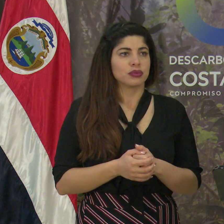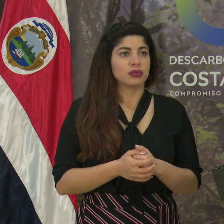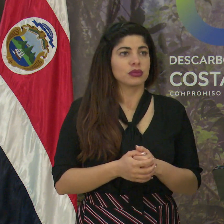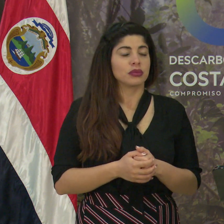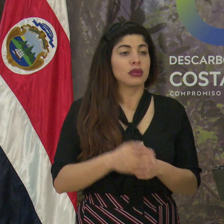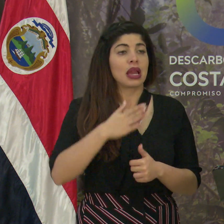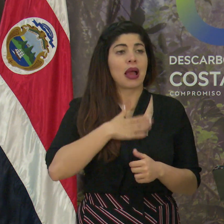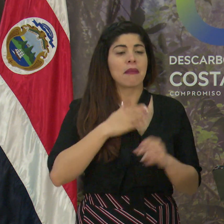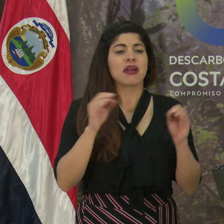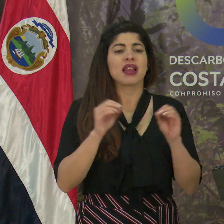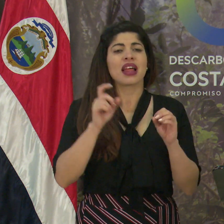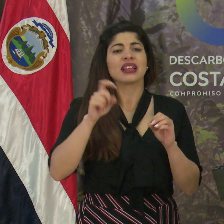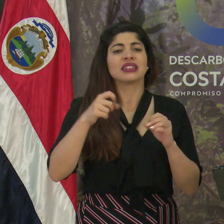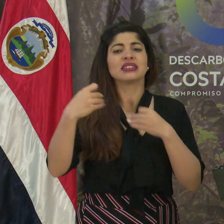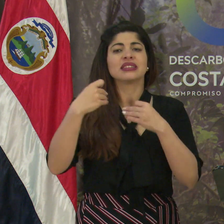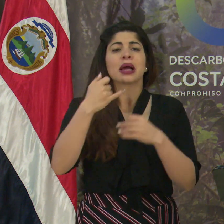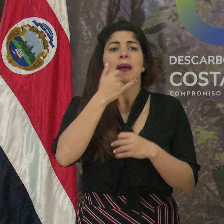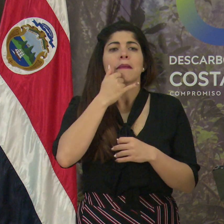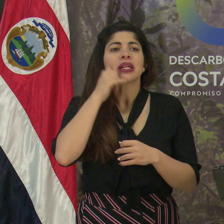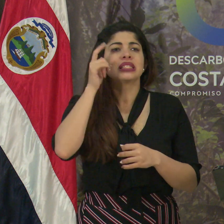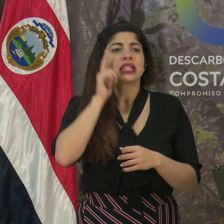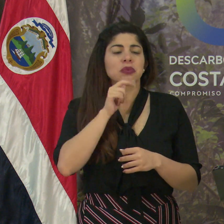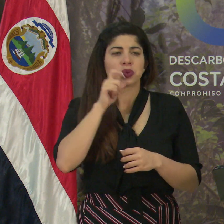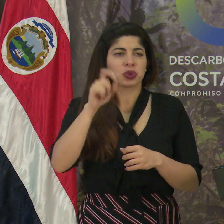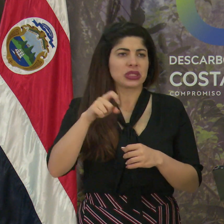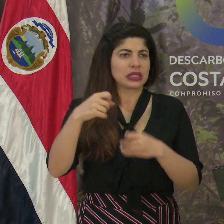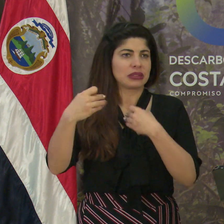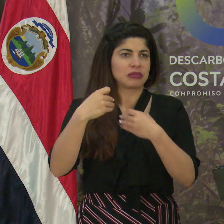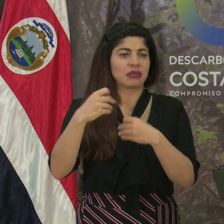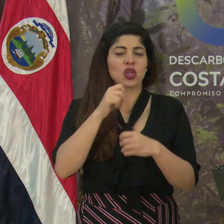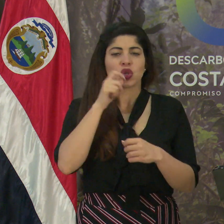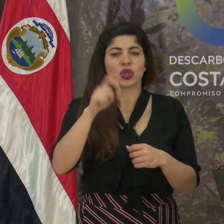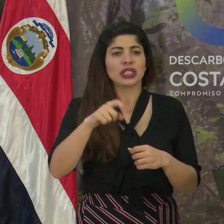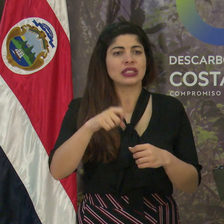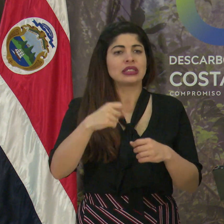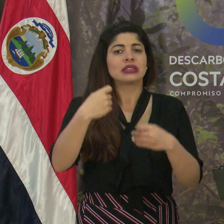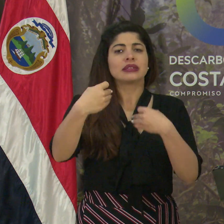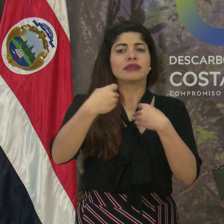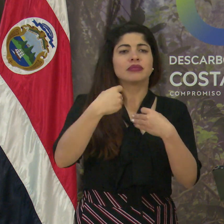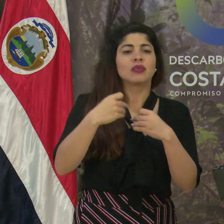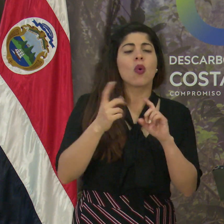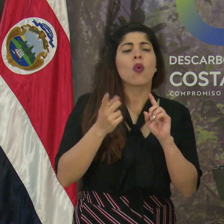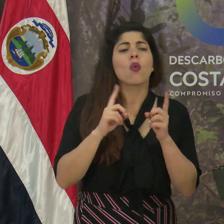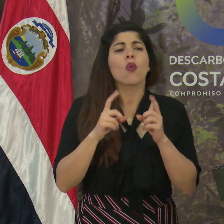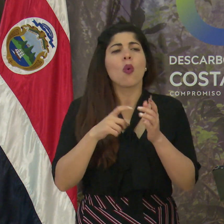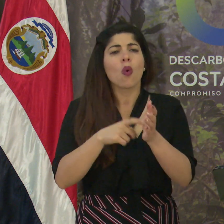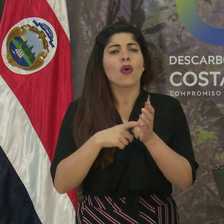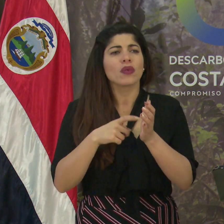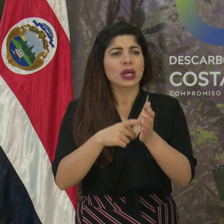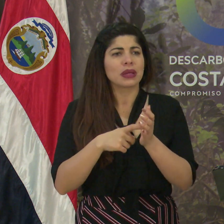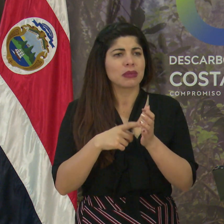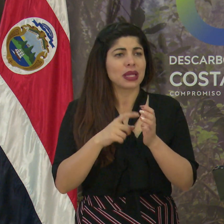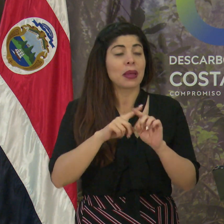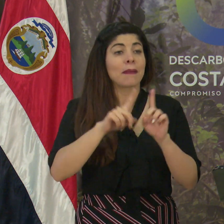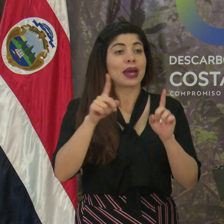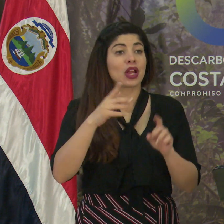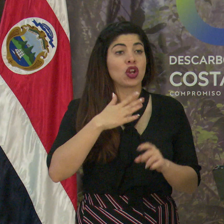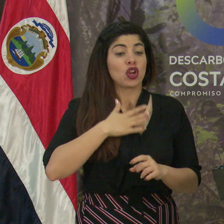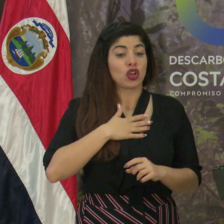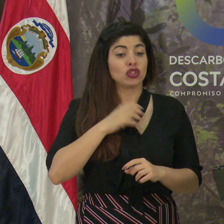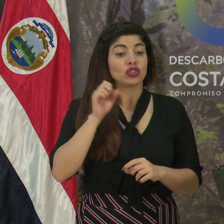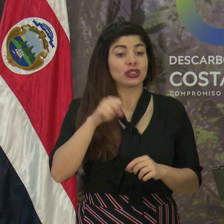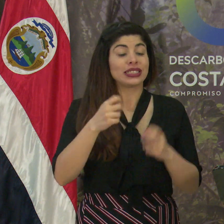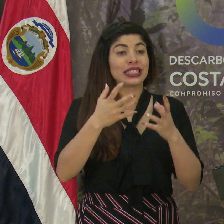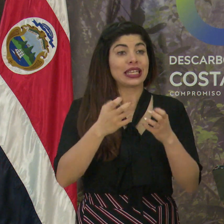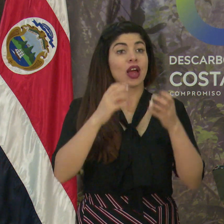A mí nadie me tiene que contar qué está pasando en Limón, a mí nadie me tiene que contar cuáles son los requerimientos, pero lo que yo sí